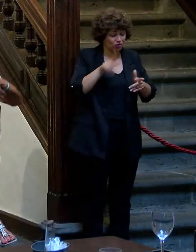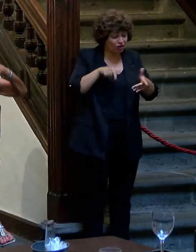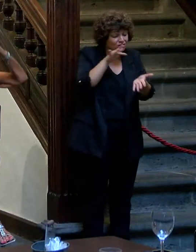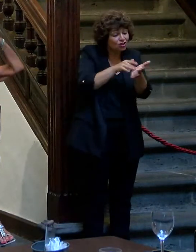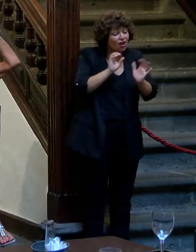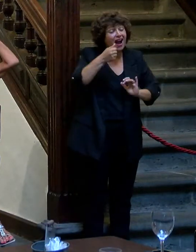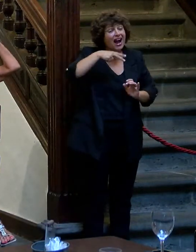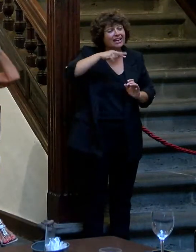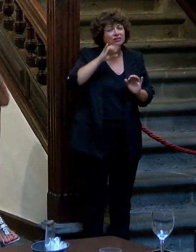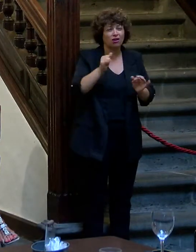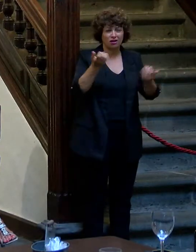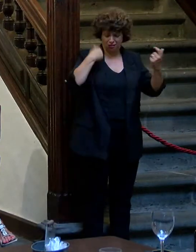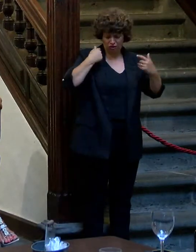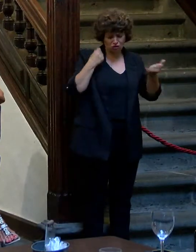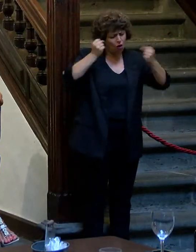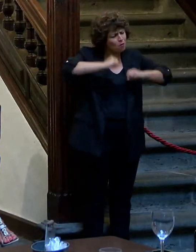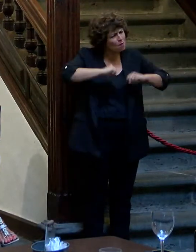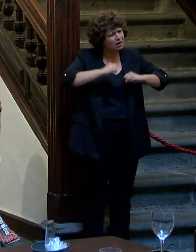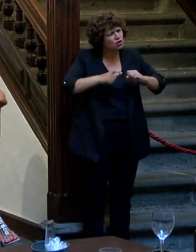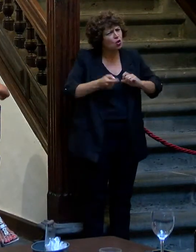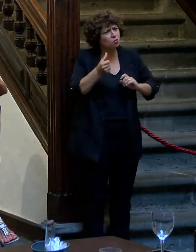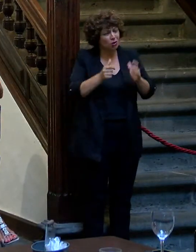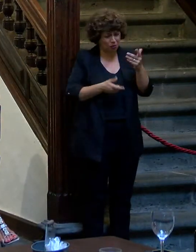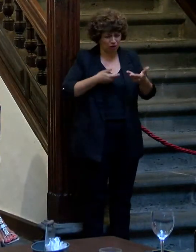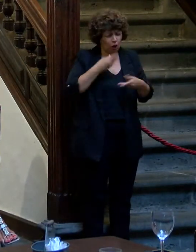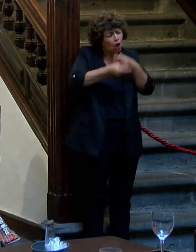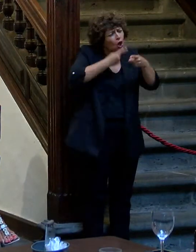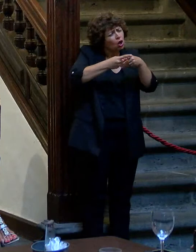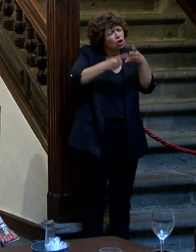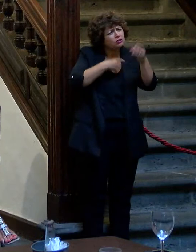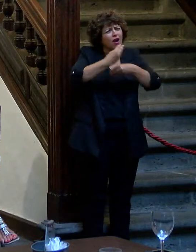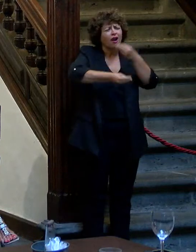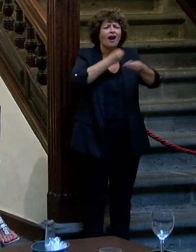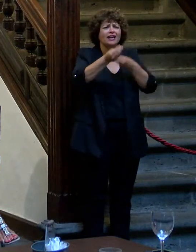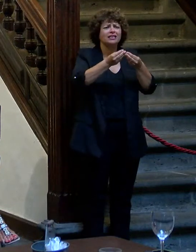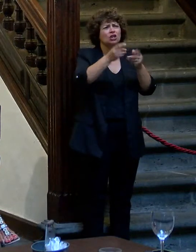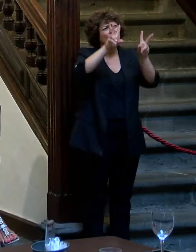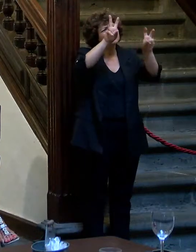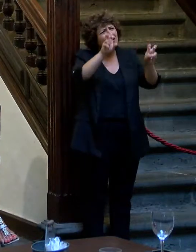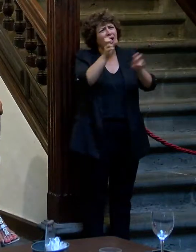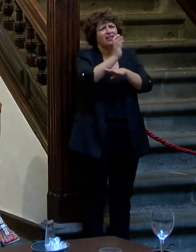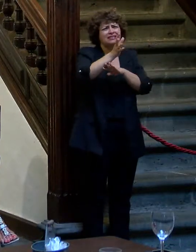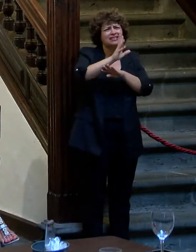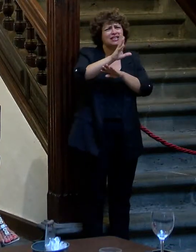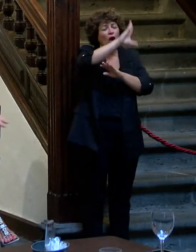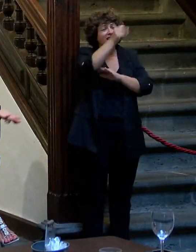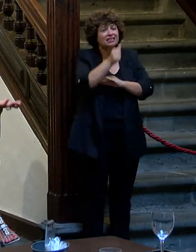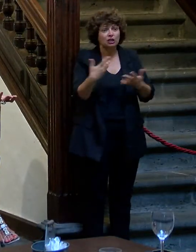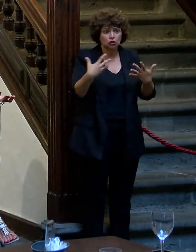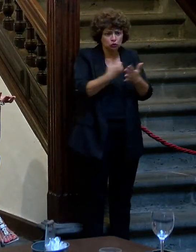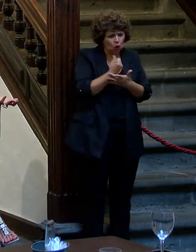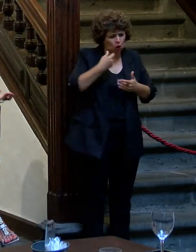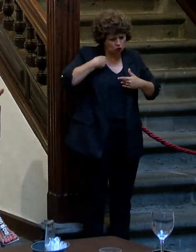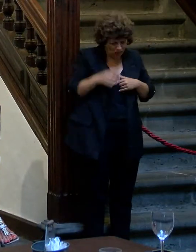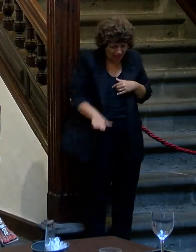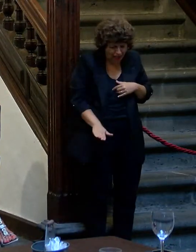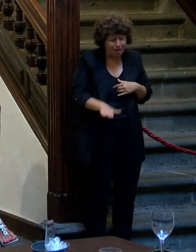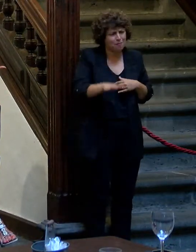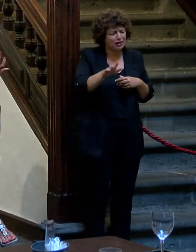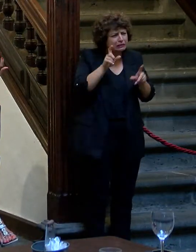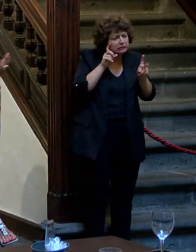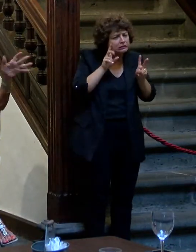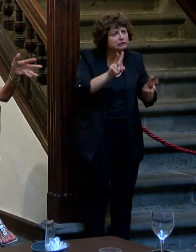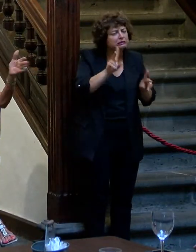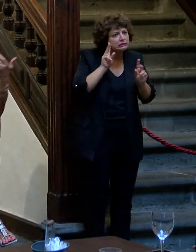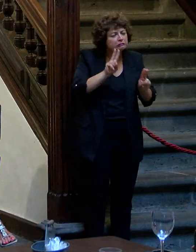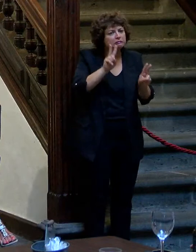fui más mayor en arte y ensayo, pero todas las cosas que hizo como Modestibles y toda la comedia italiana con Alberto Sordi, todo eso me las mamé de chica como